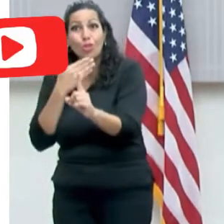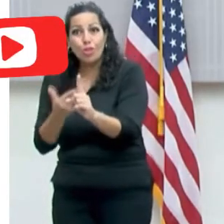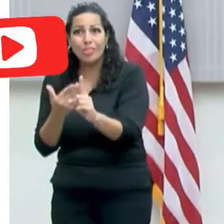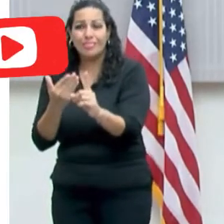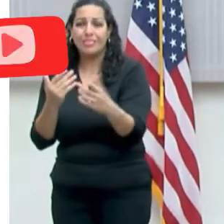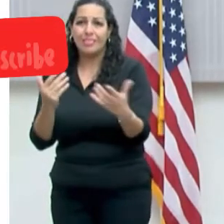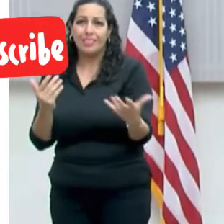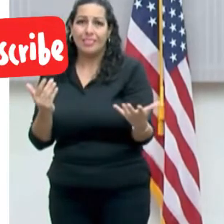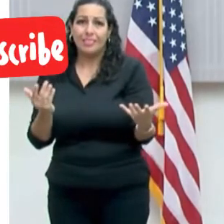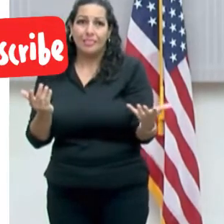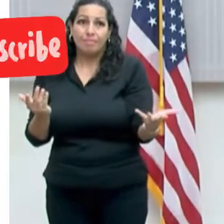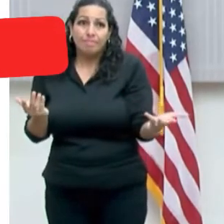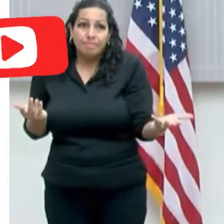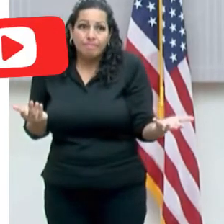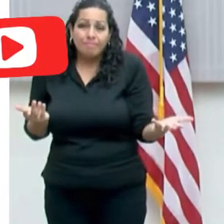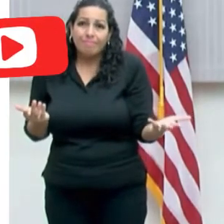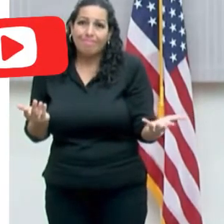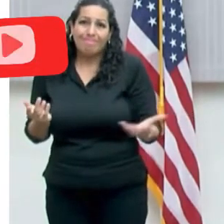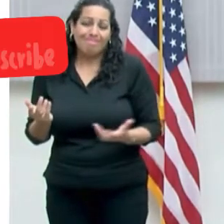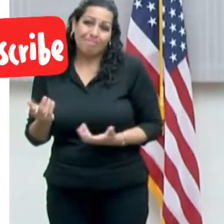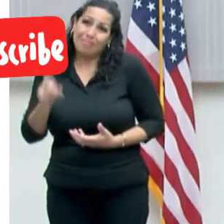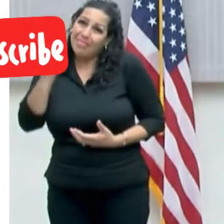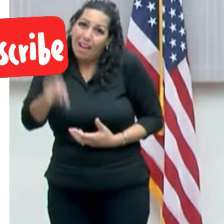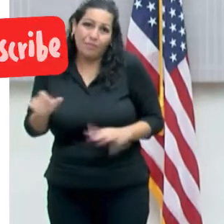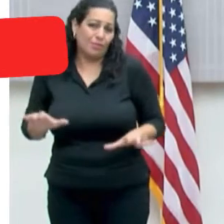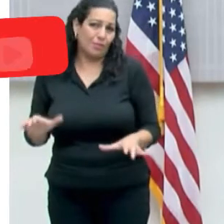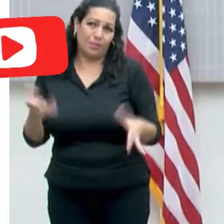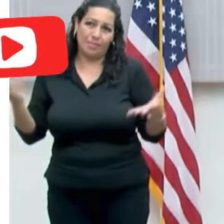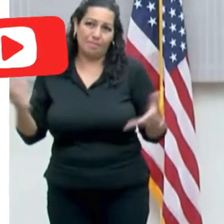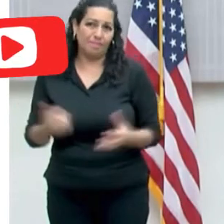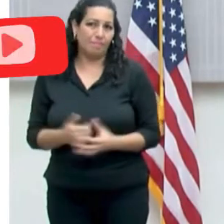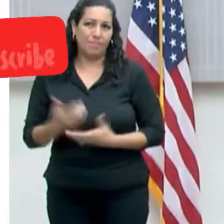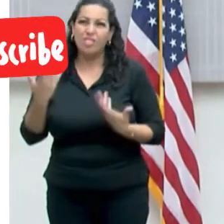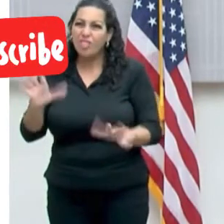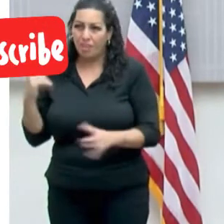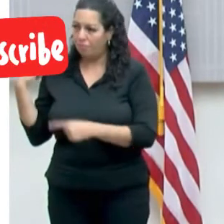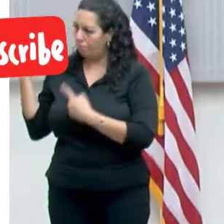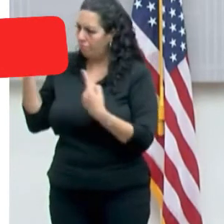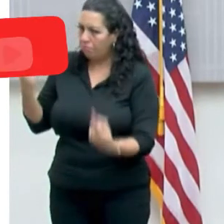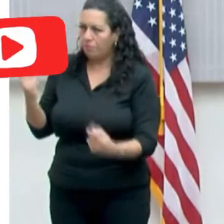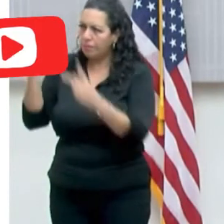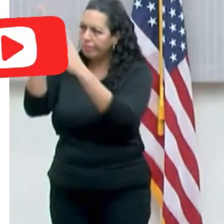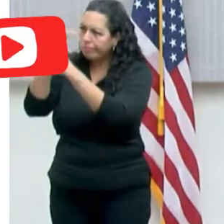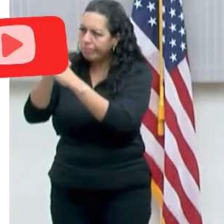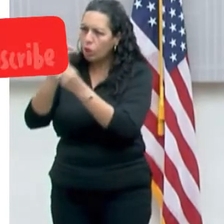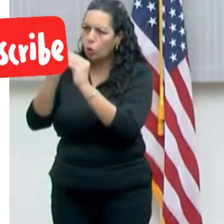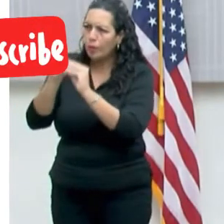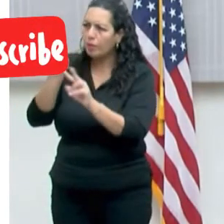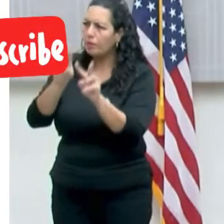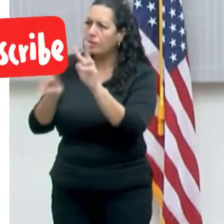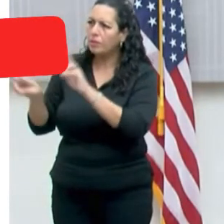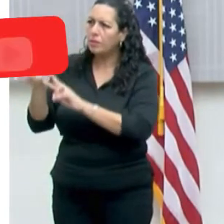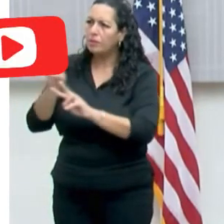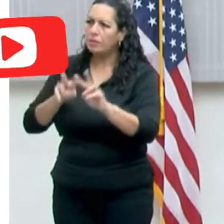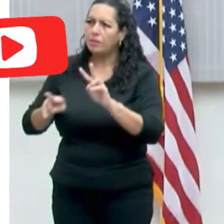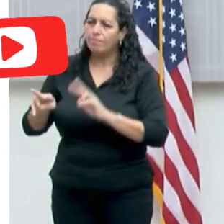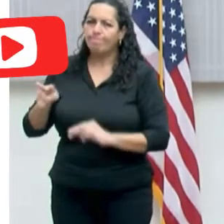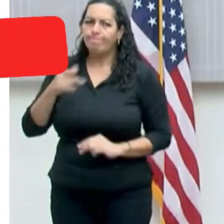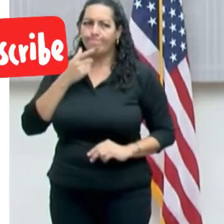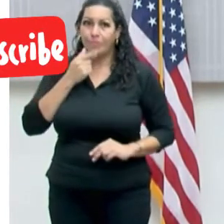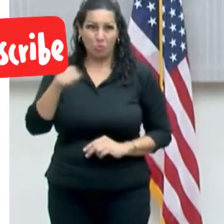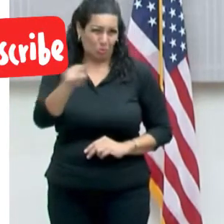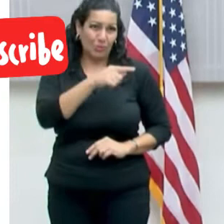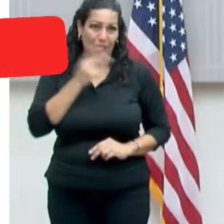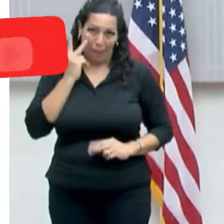no había alternativa. A base de las estadísticas que todos hoy día podemos